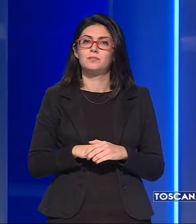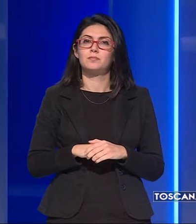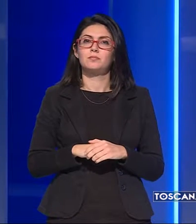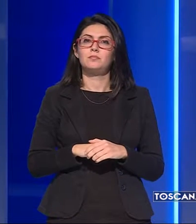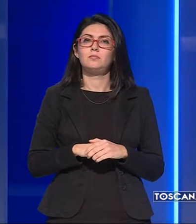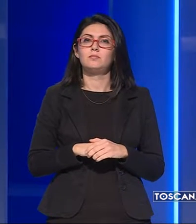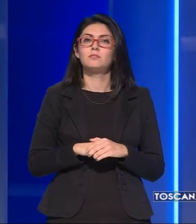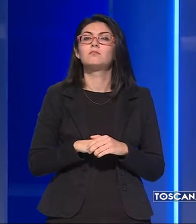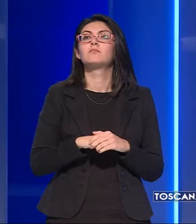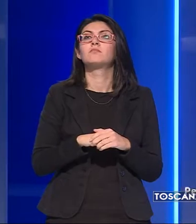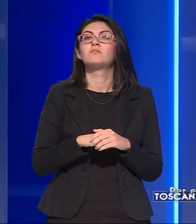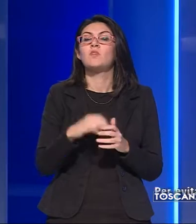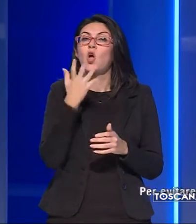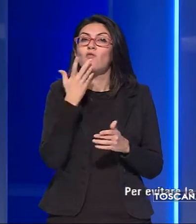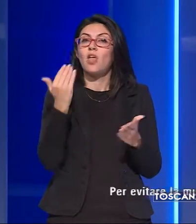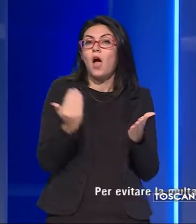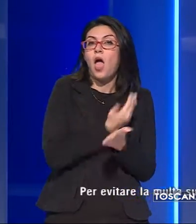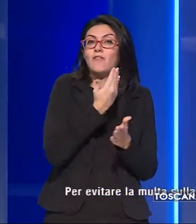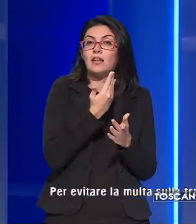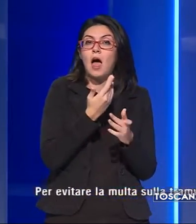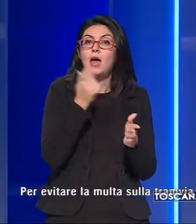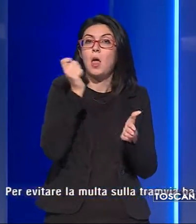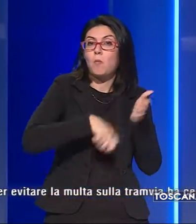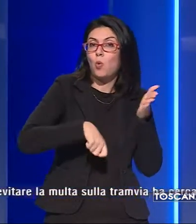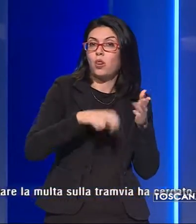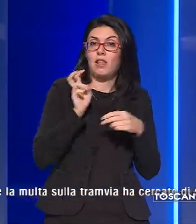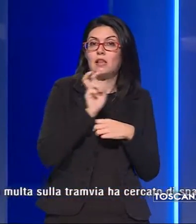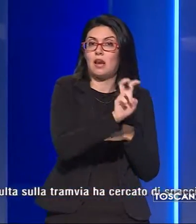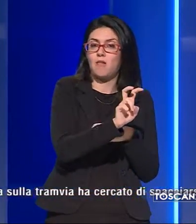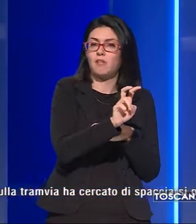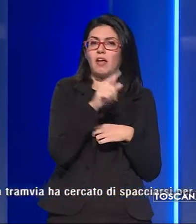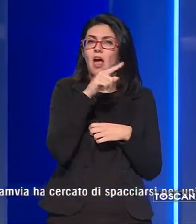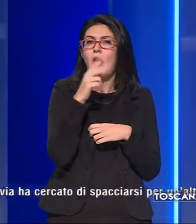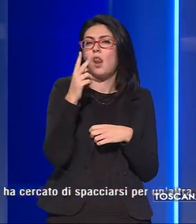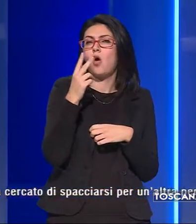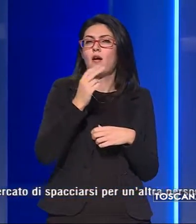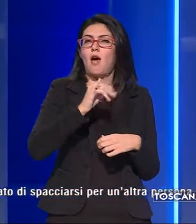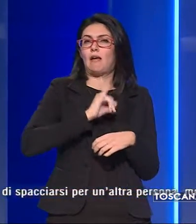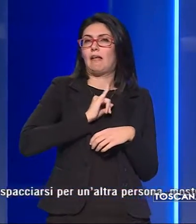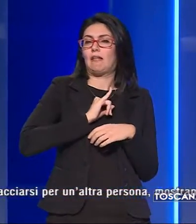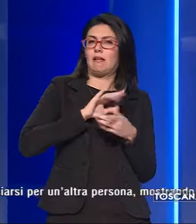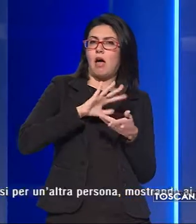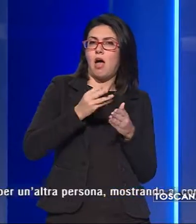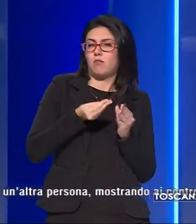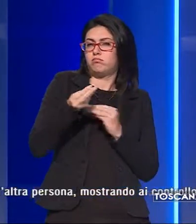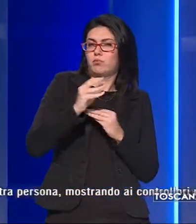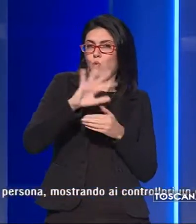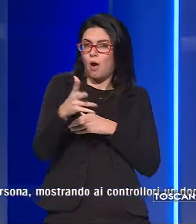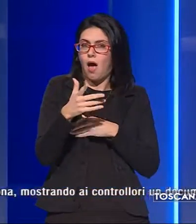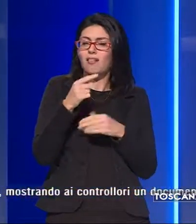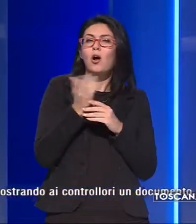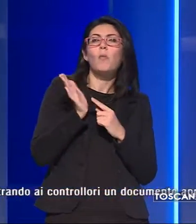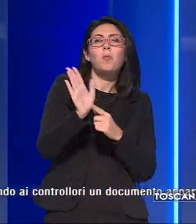Per evitare la multa sulla tramvia ha cercato di spacciarsi per un'altra persona, mostrando ai controllori un documento